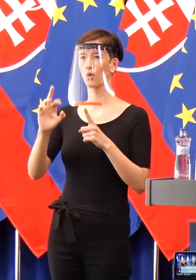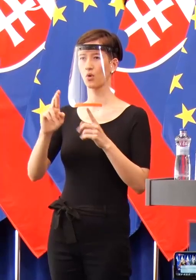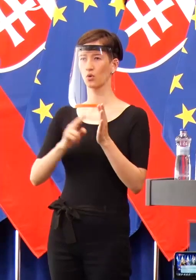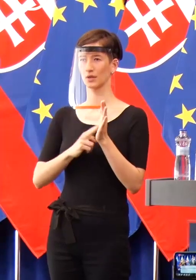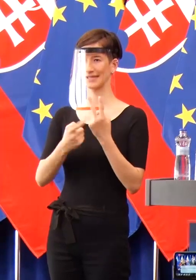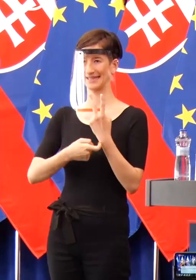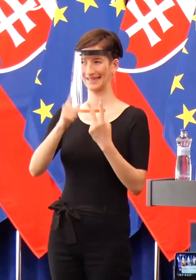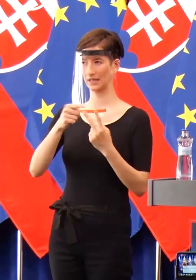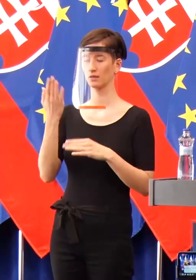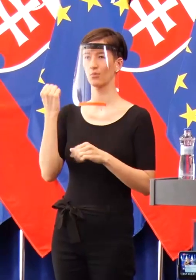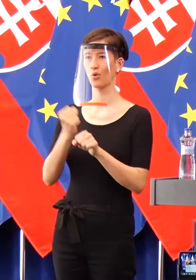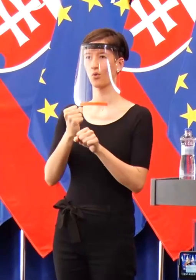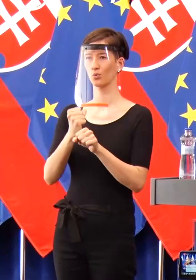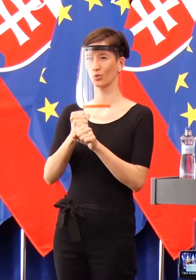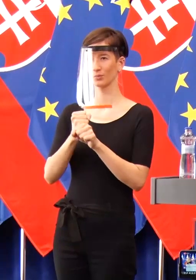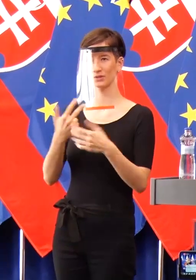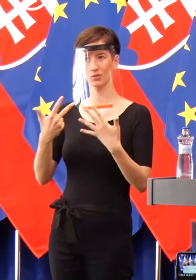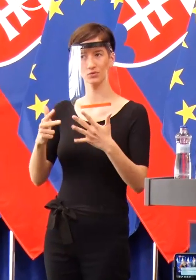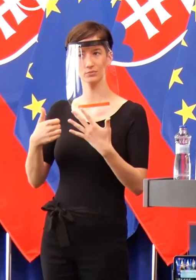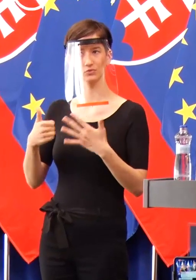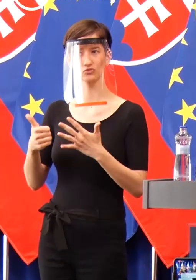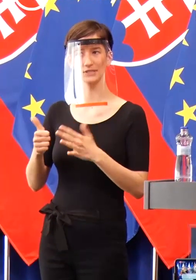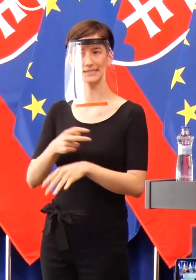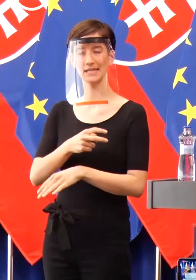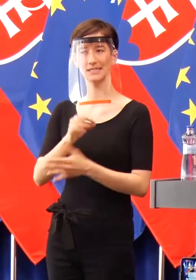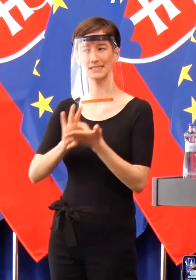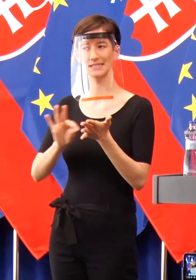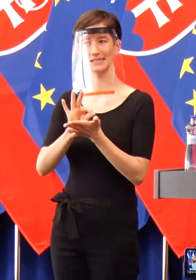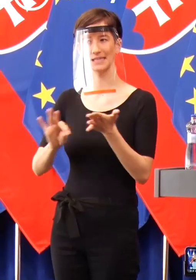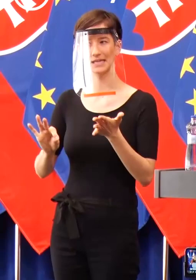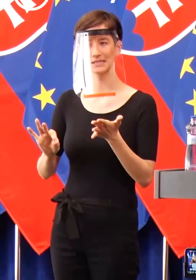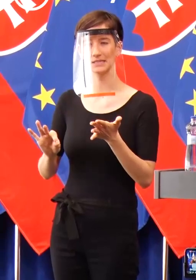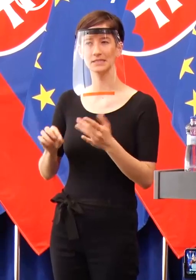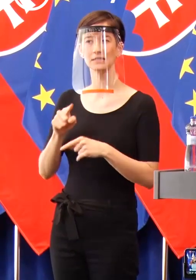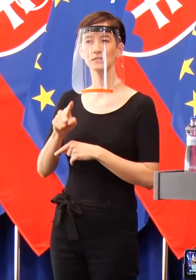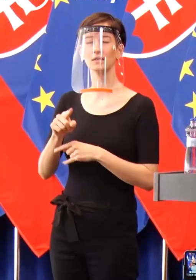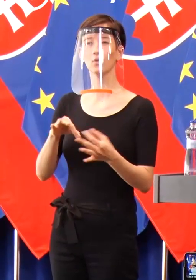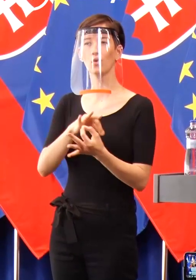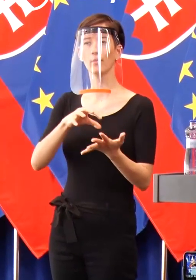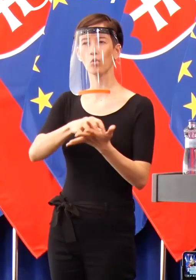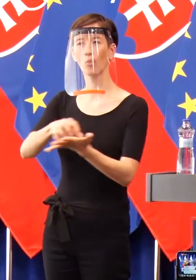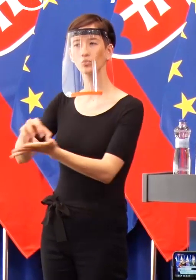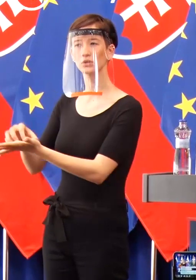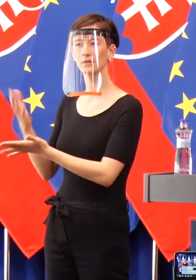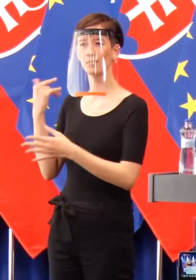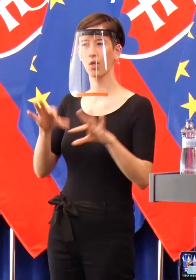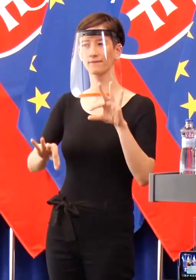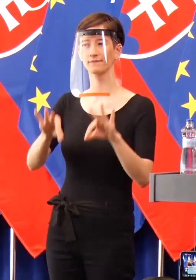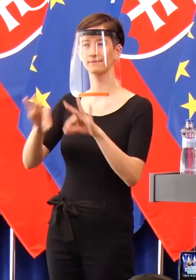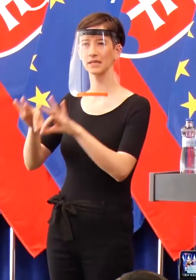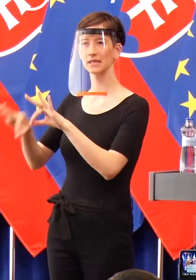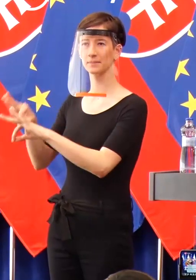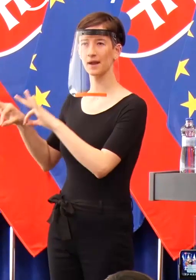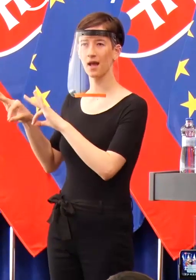816 testování v 33 osadách. Tieto osady byly v podstatě vybraté a odporučené na